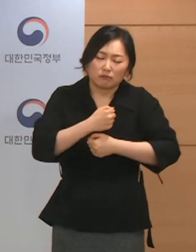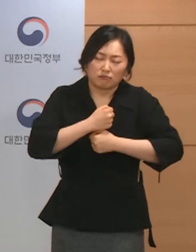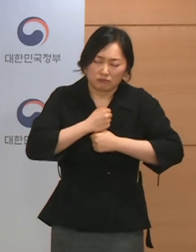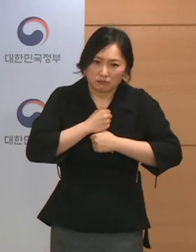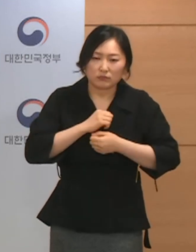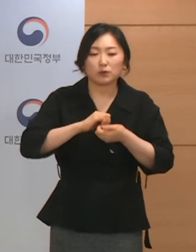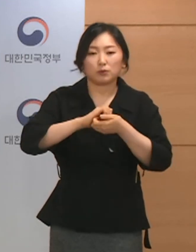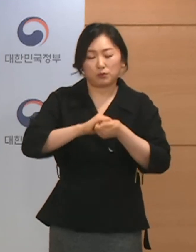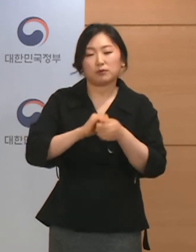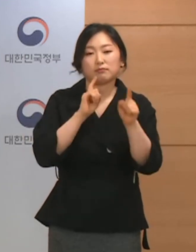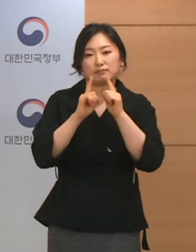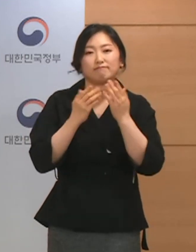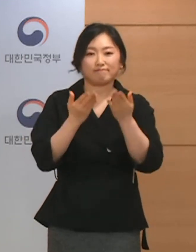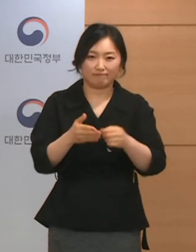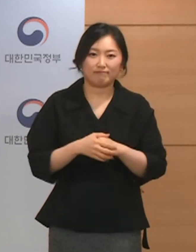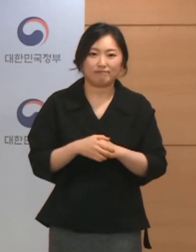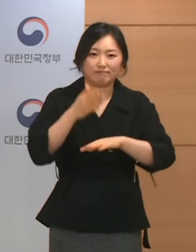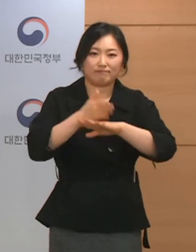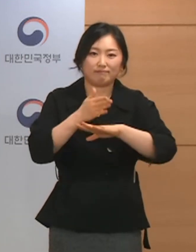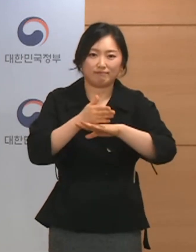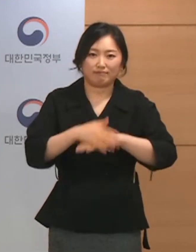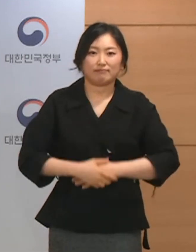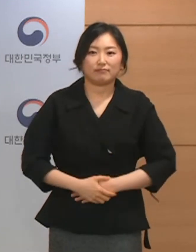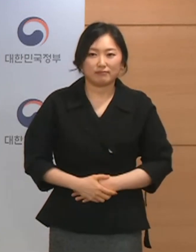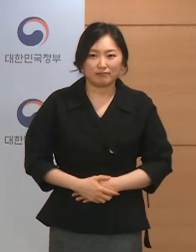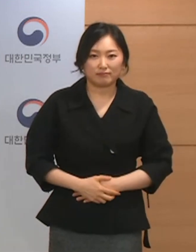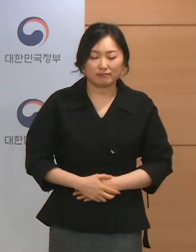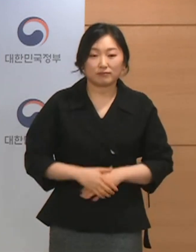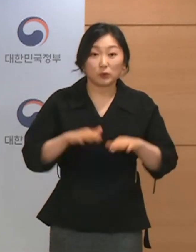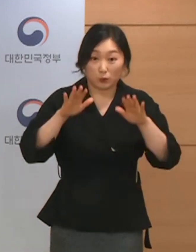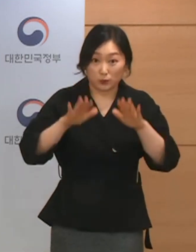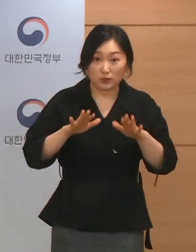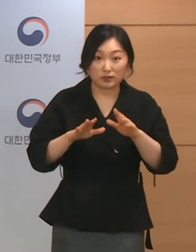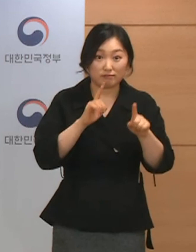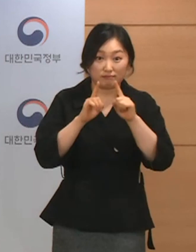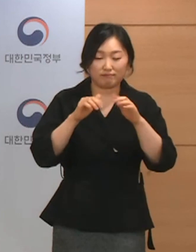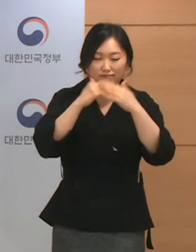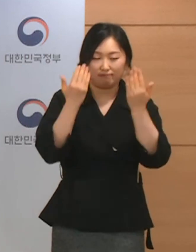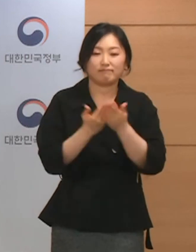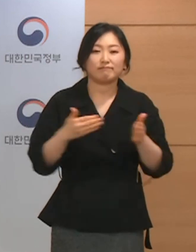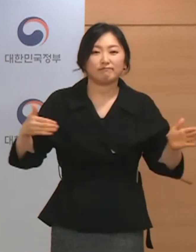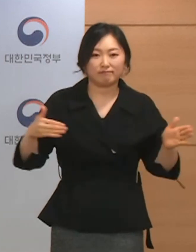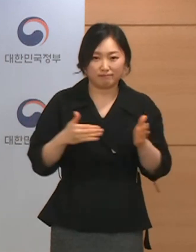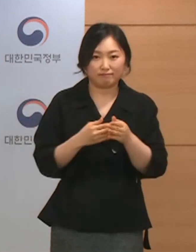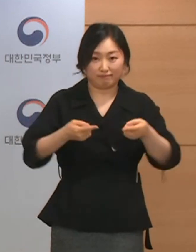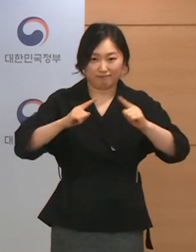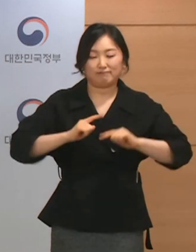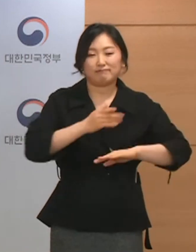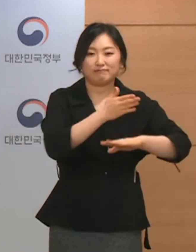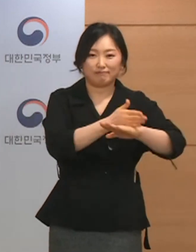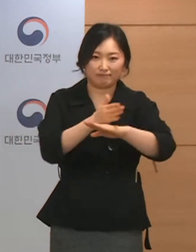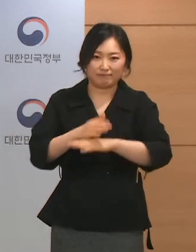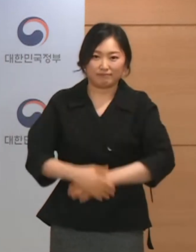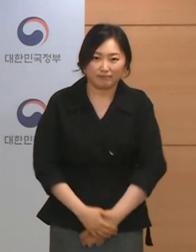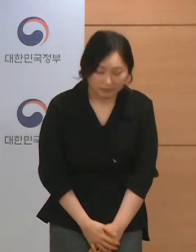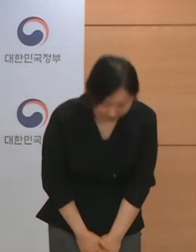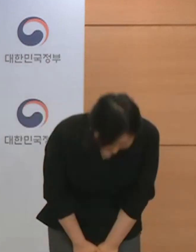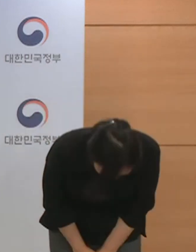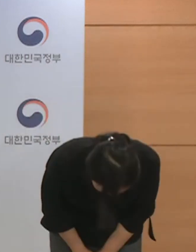다시 한번 당부드립니다. 감사합니다. 네 이것으로 브리핑을 마치겠습니다. 참여해 주셔서 감사합니다.